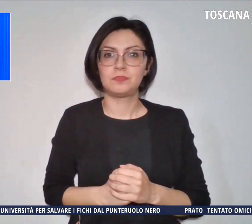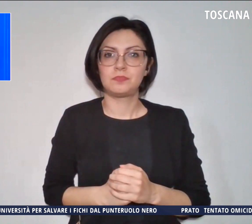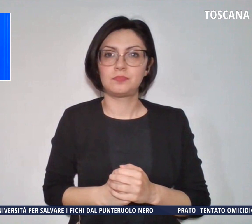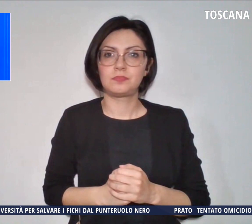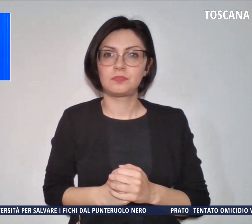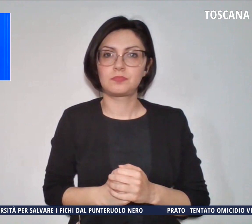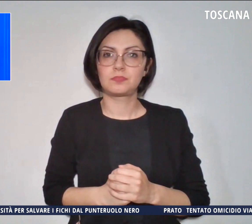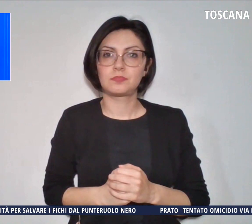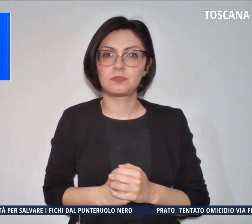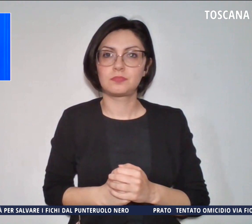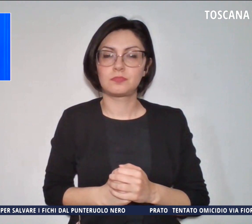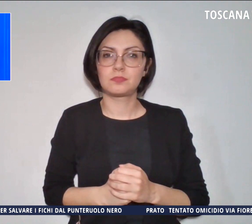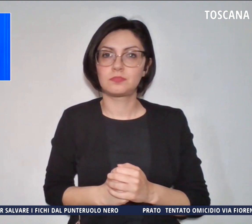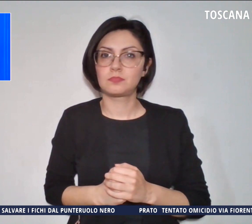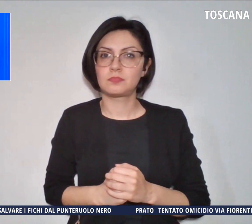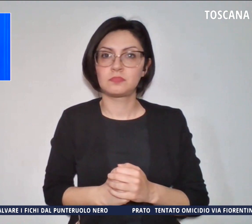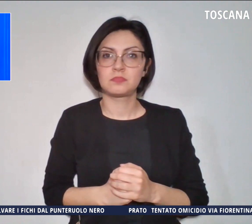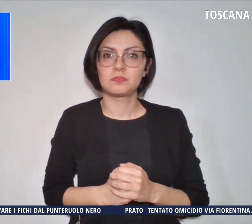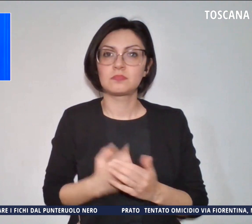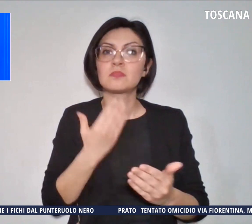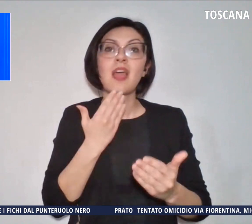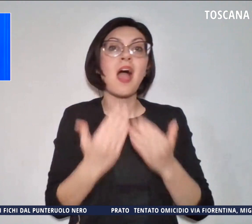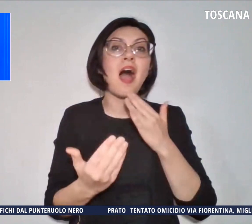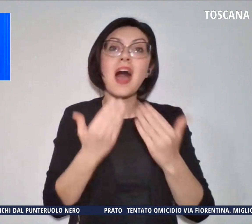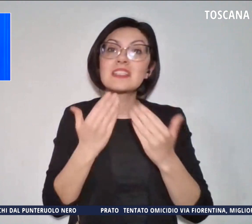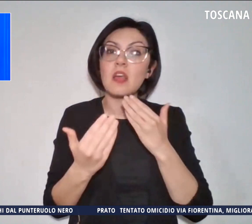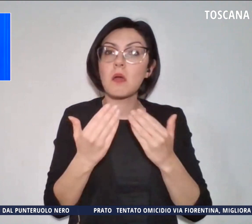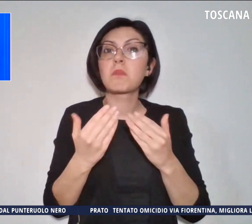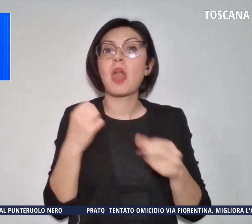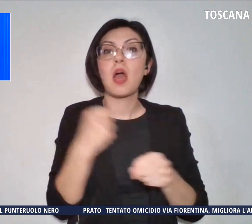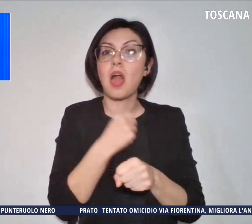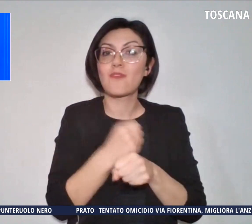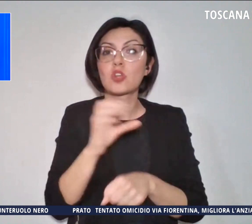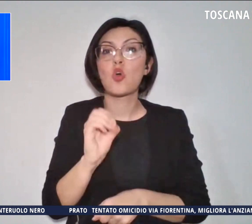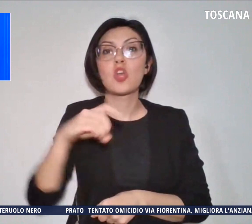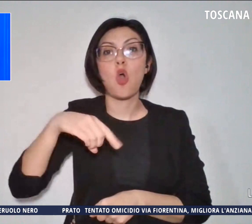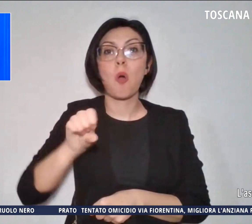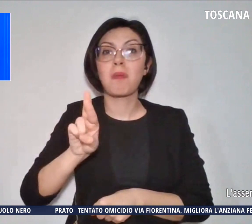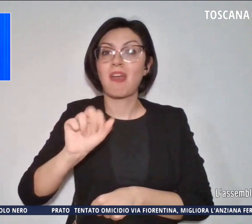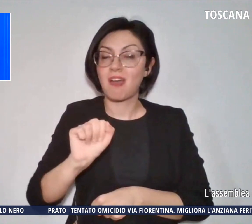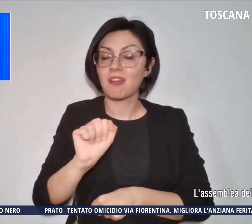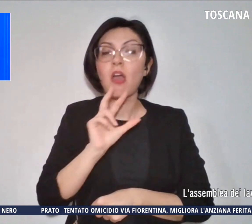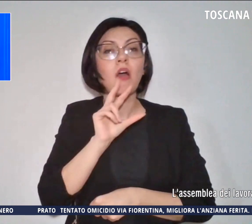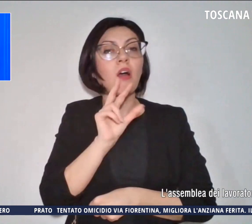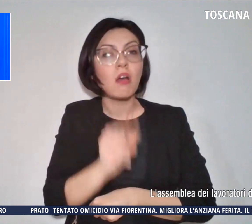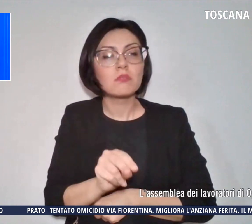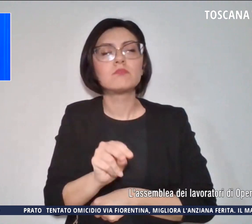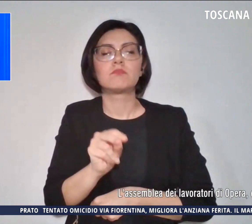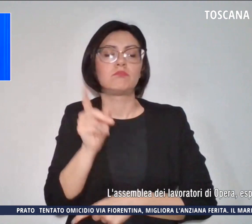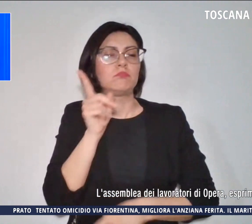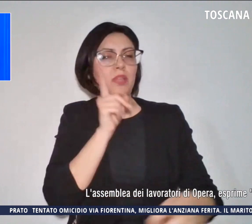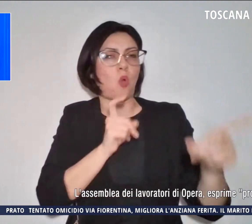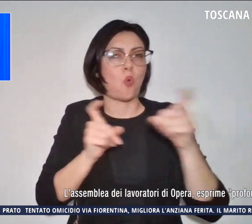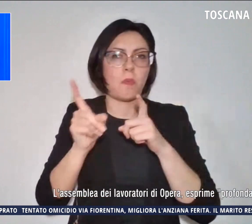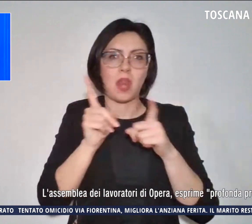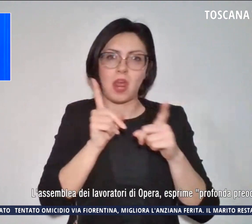L'Assemblea dei lavoratori di opera esprime profonda preoccupazione a seguito